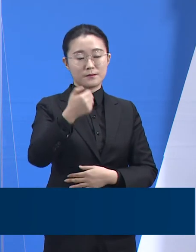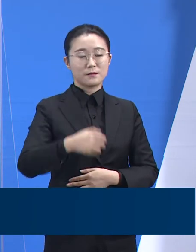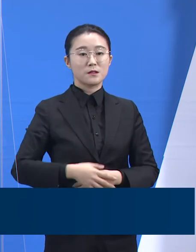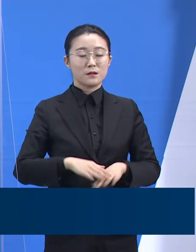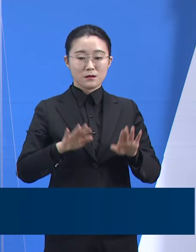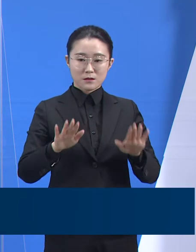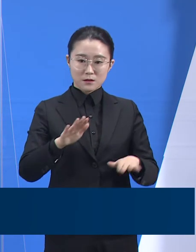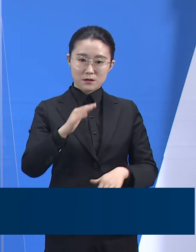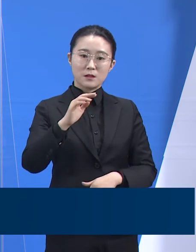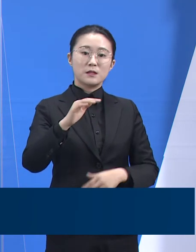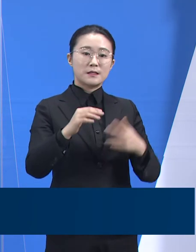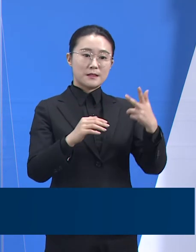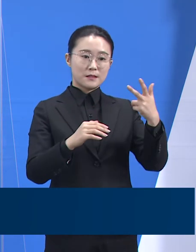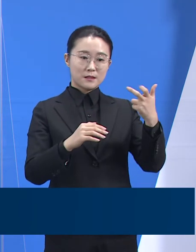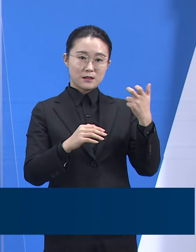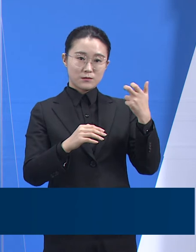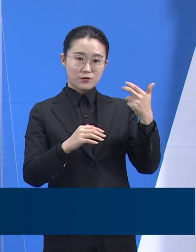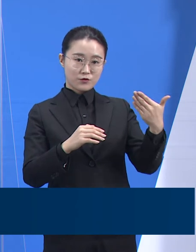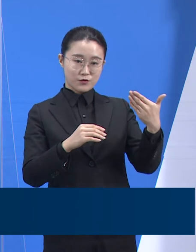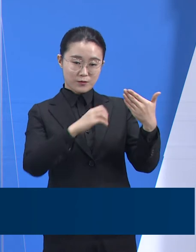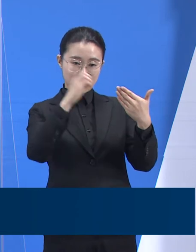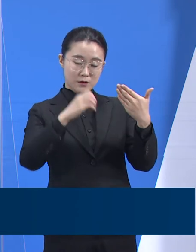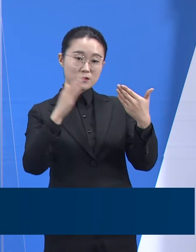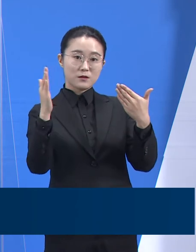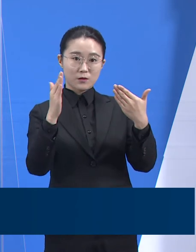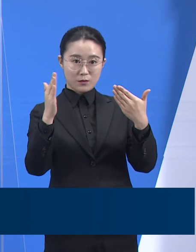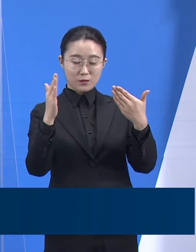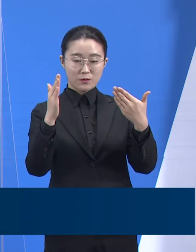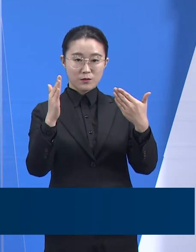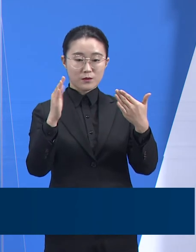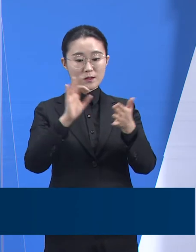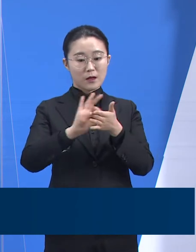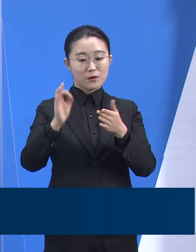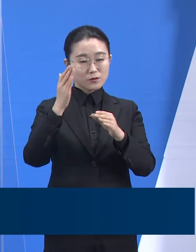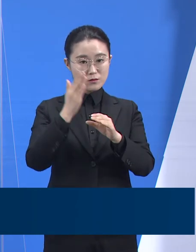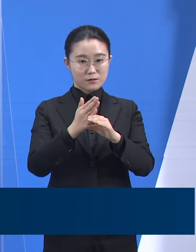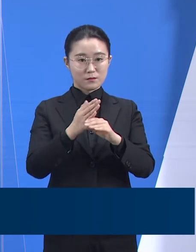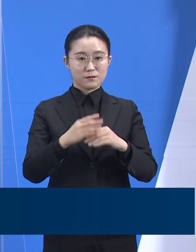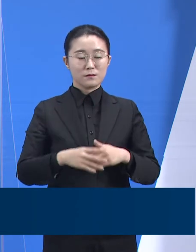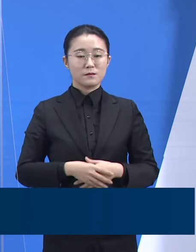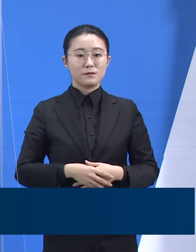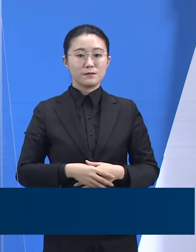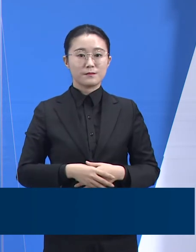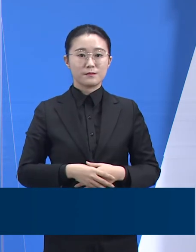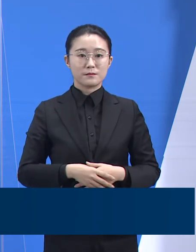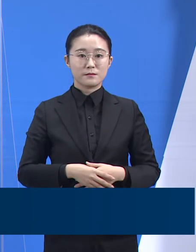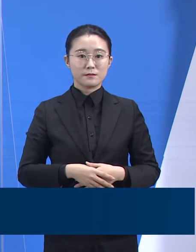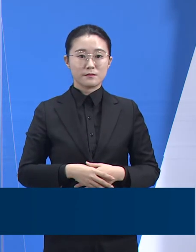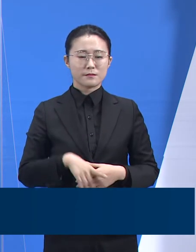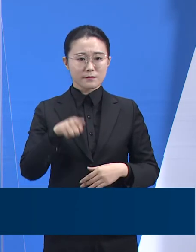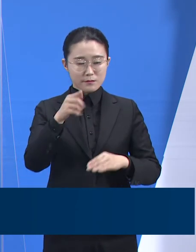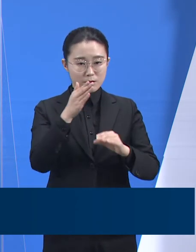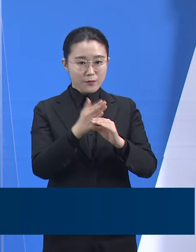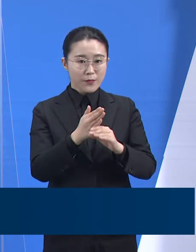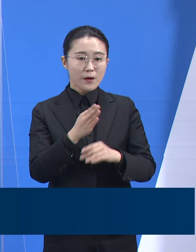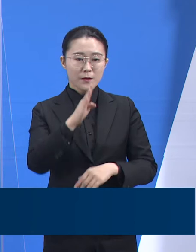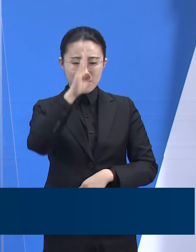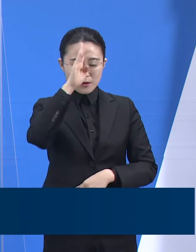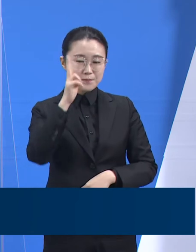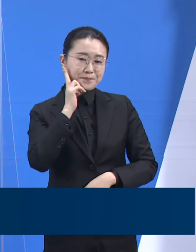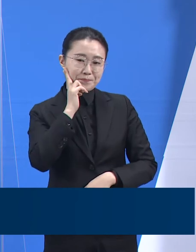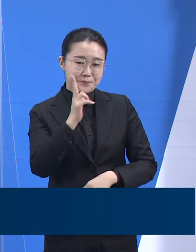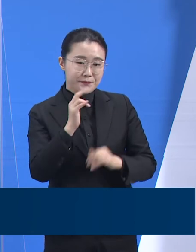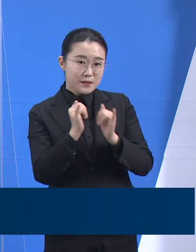79.7%인 757 병상입니다. 이 중 중증 환자 치료 병상은